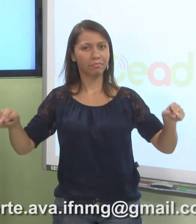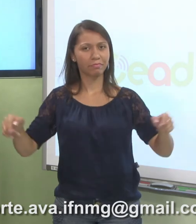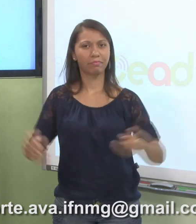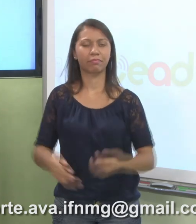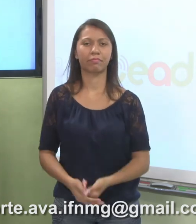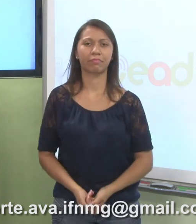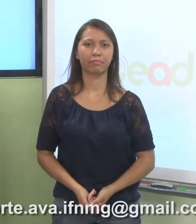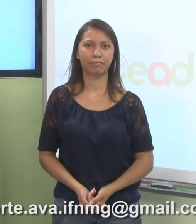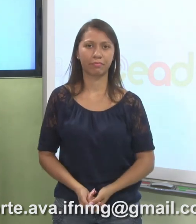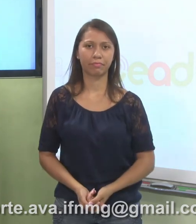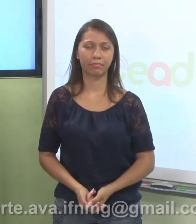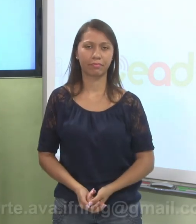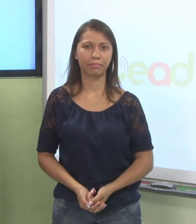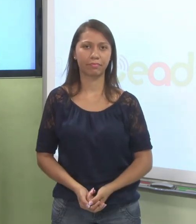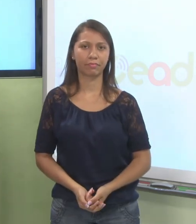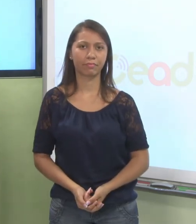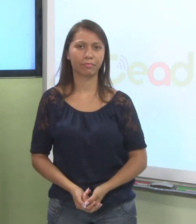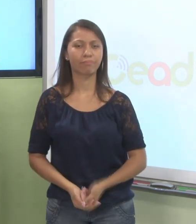.com. Até a próxima.